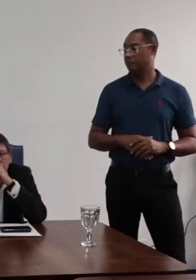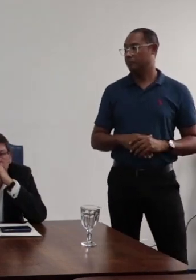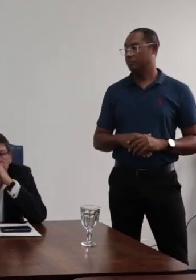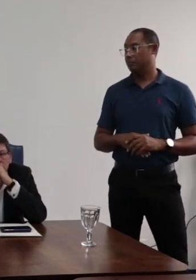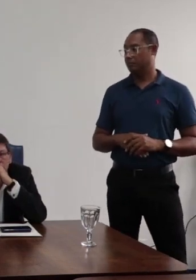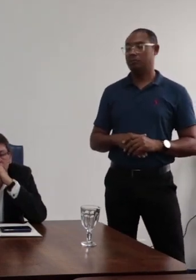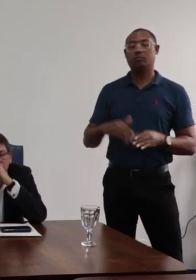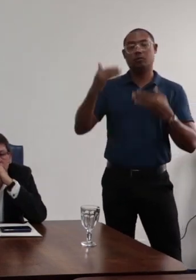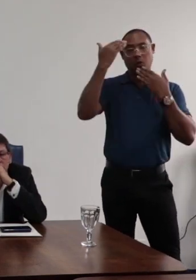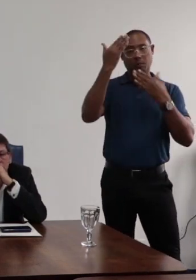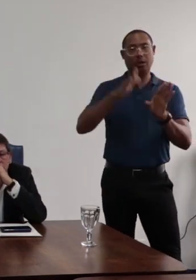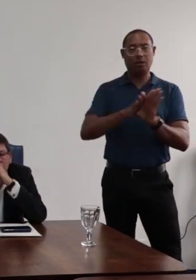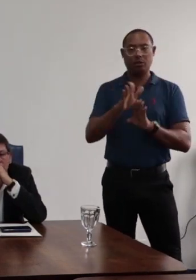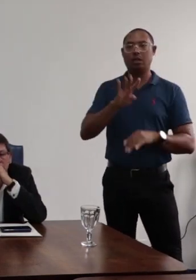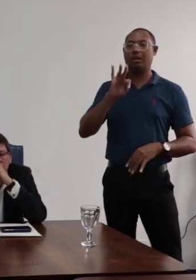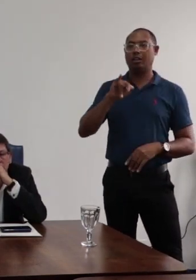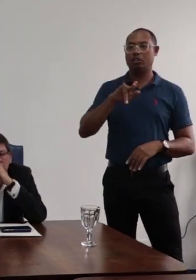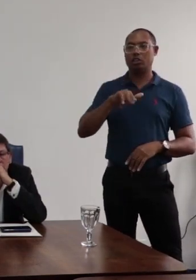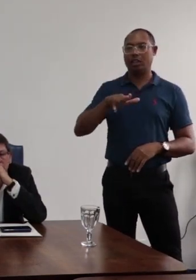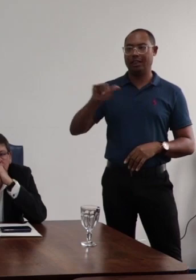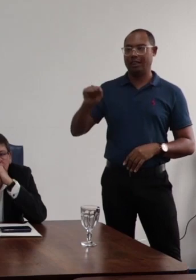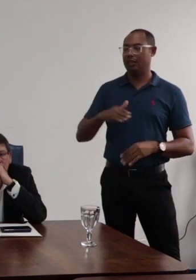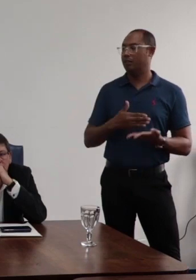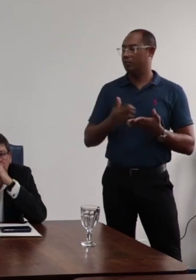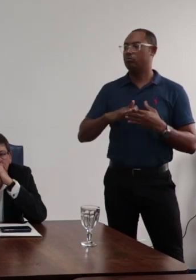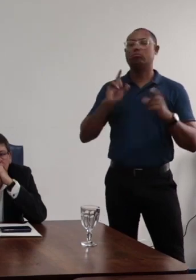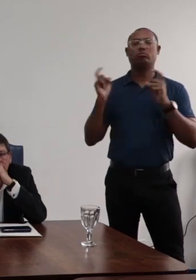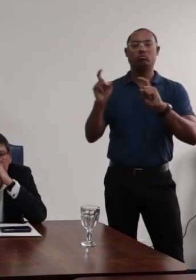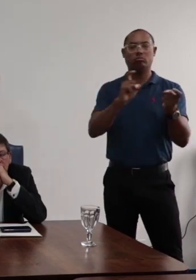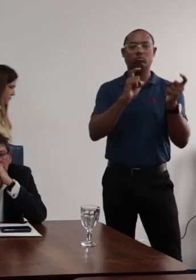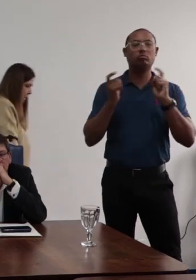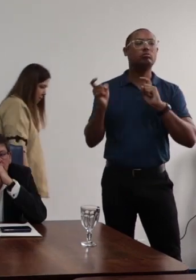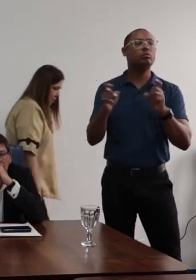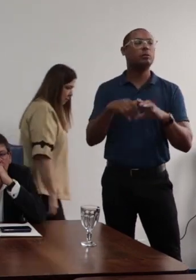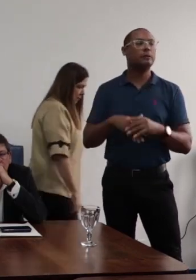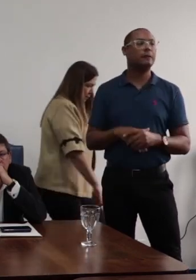Obrigado, conselheira, professora Tatiana. Continua em discussão.